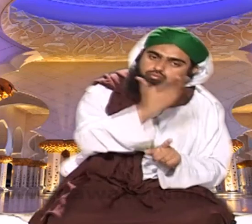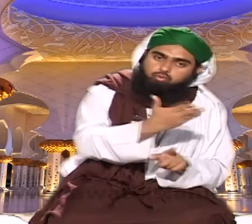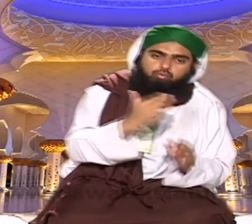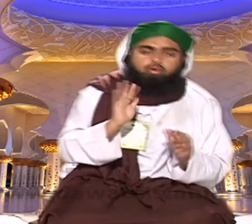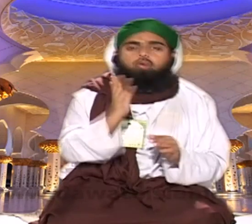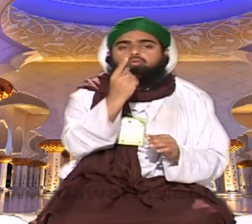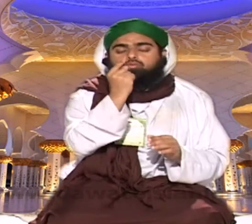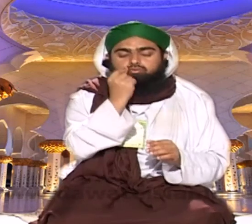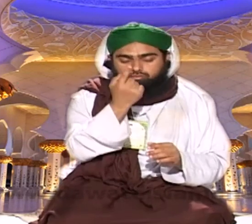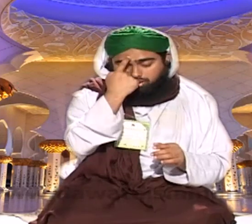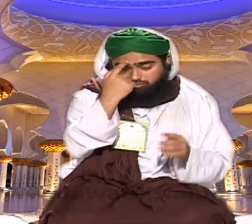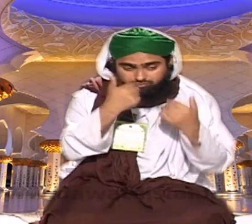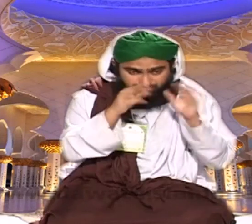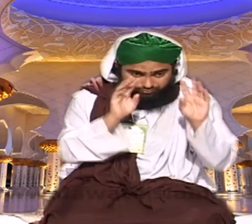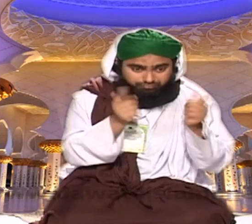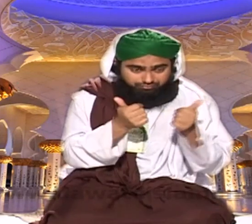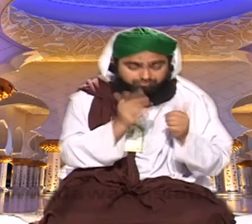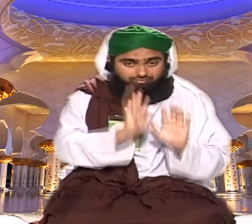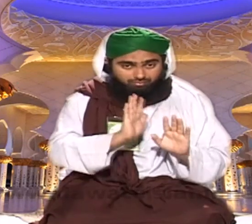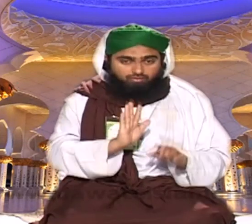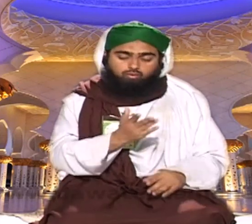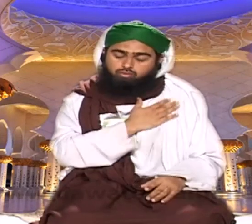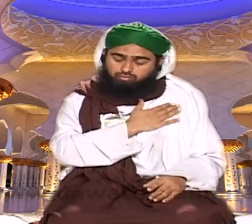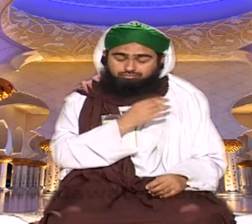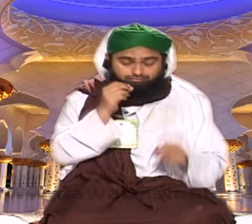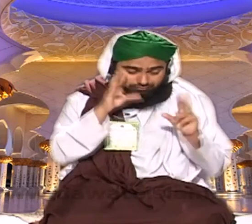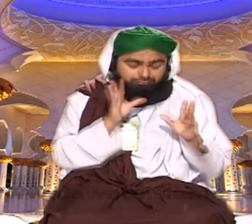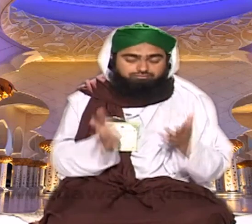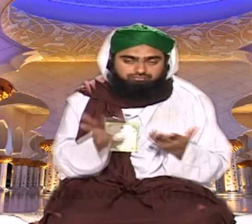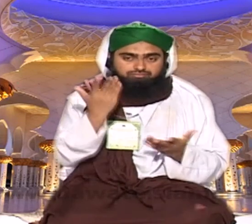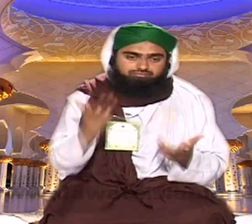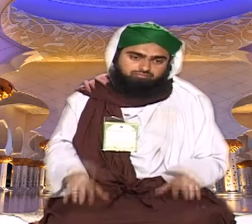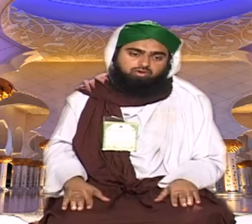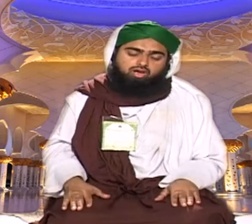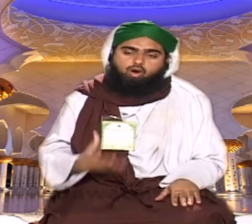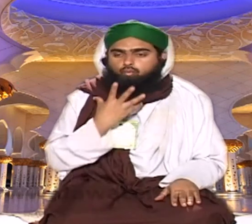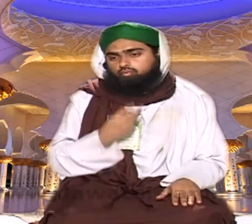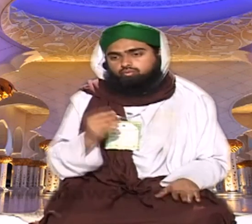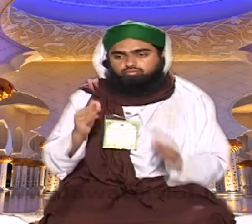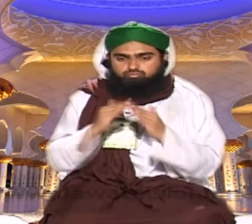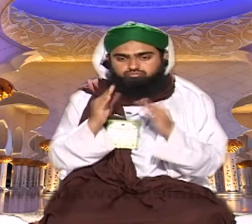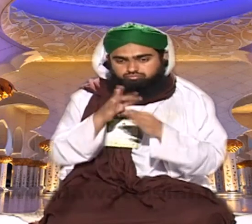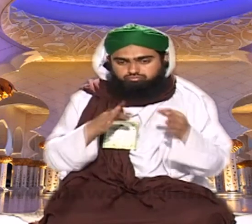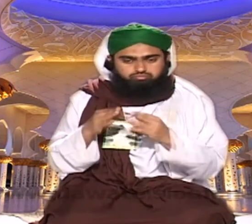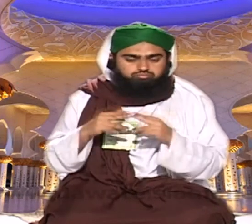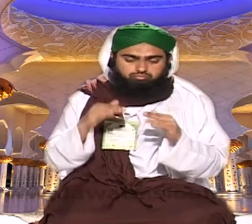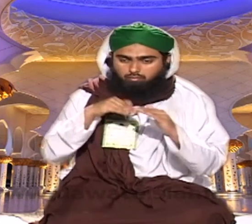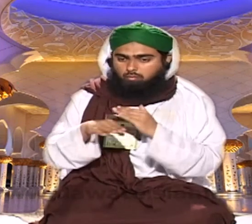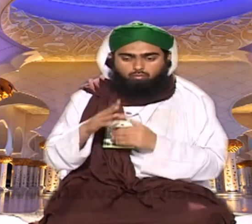کہہ دیں گھر میں کوئی تو خوش رسیب ہوتا جو نماز پڑھ لیتا ہوگا اور آج کل ایسے بھی گھر میں بچسیب ہی کہ گھر میں کوئی نماز نہیں